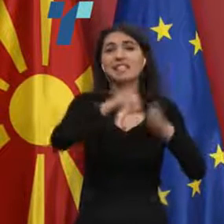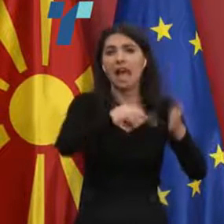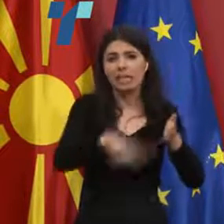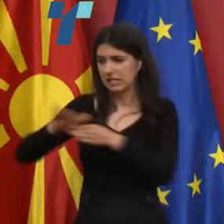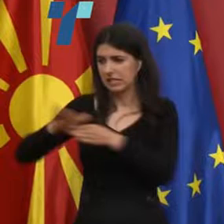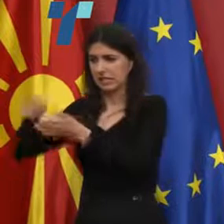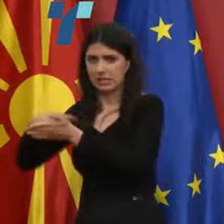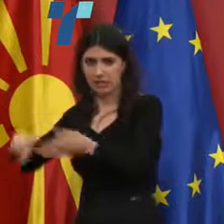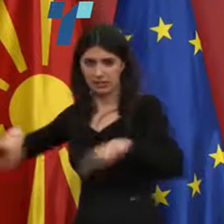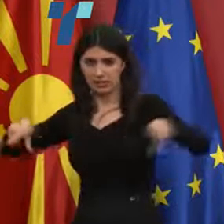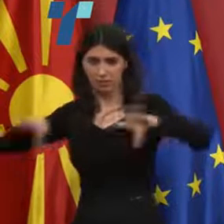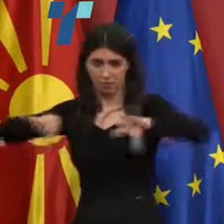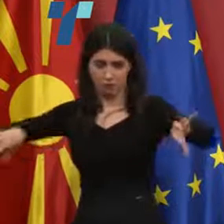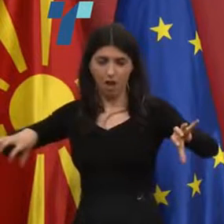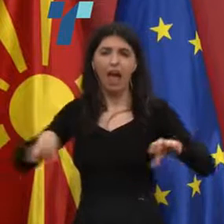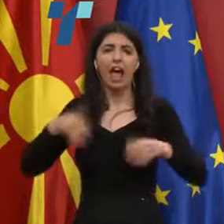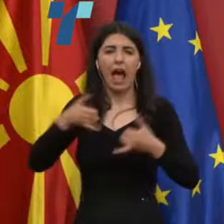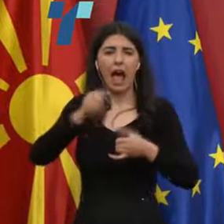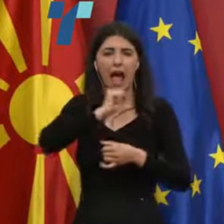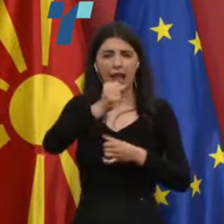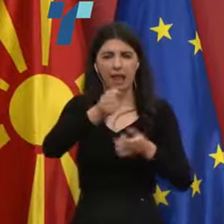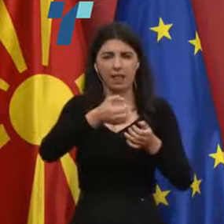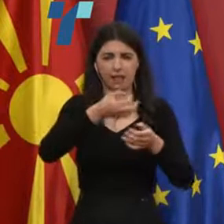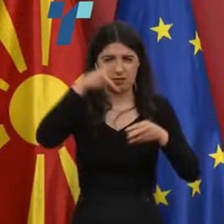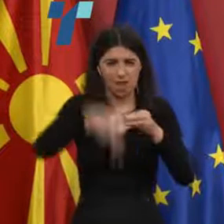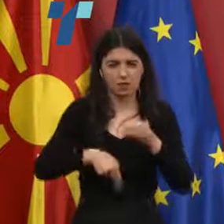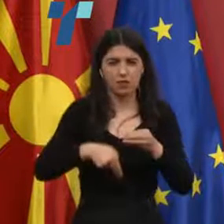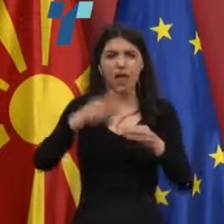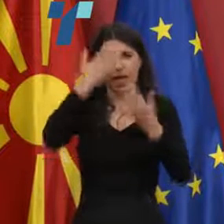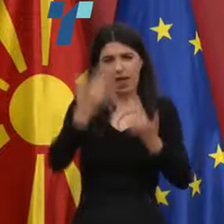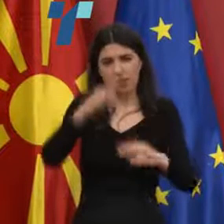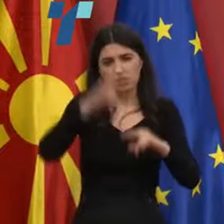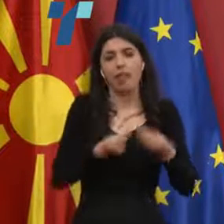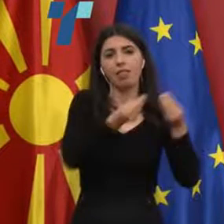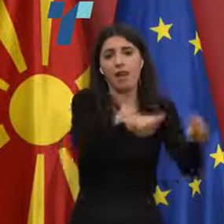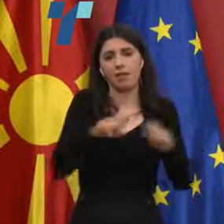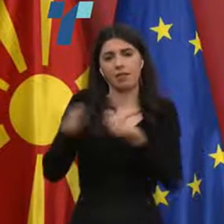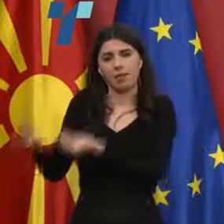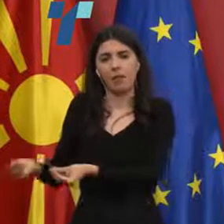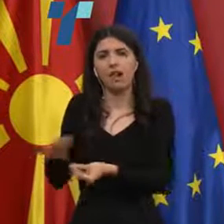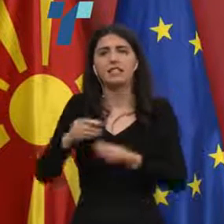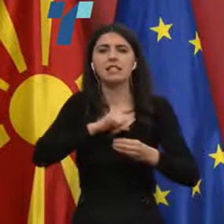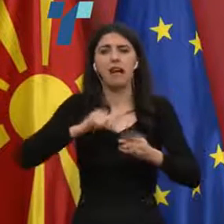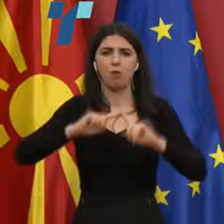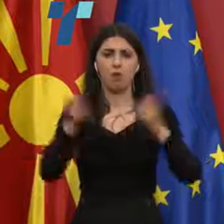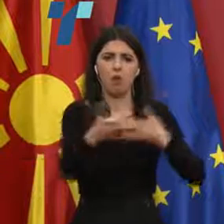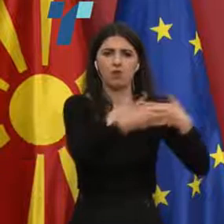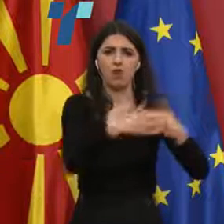завршени се анкетите и се дадени решења за изолација.